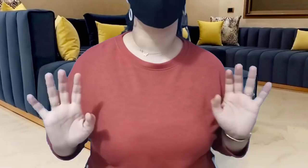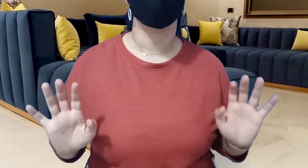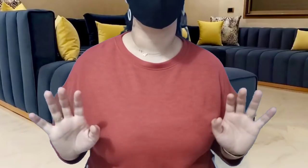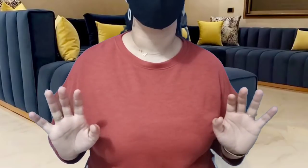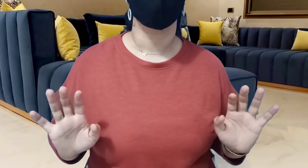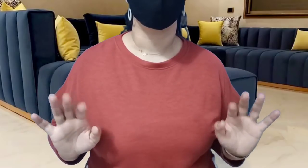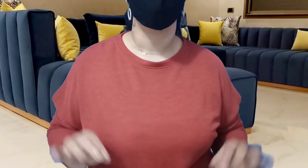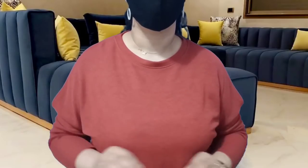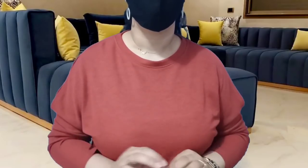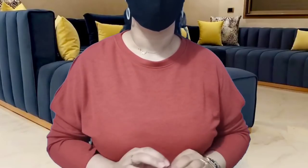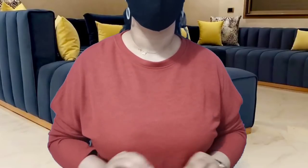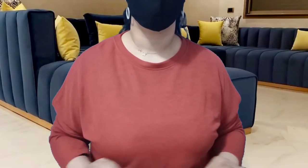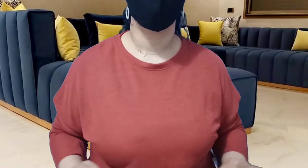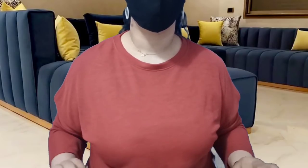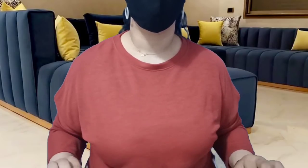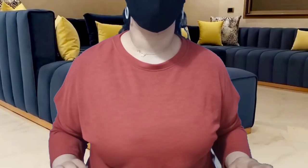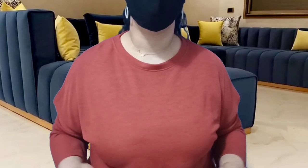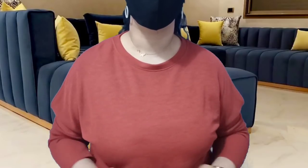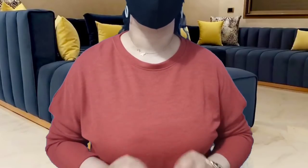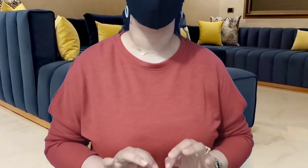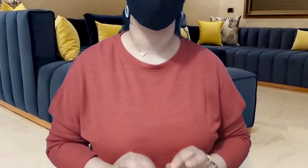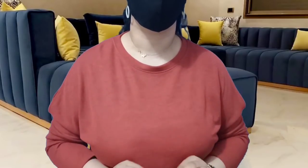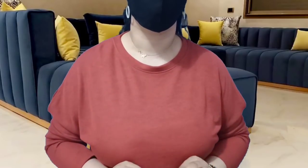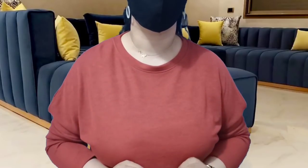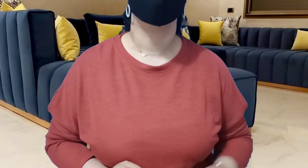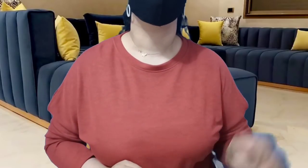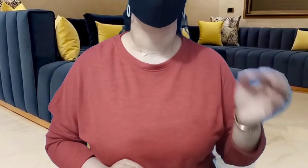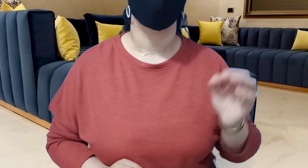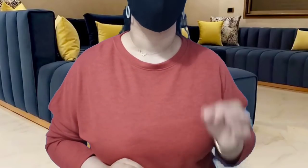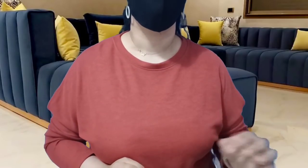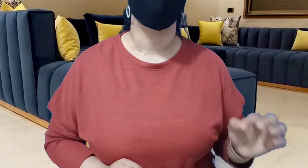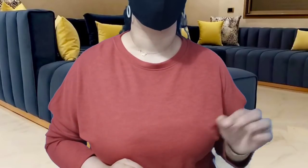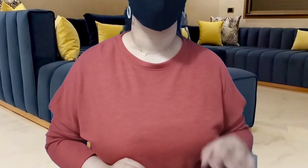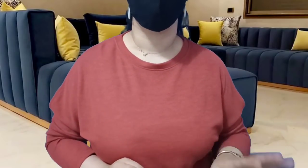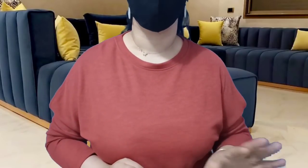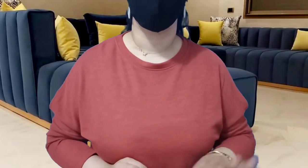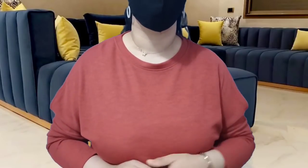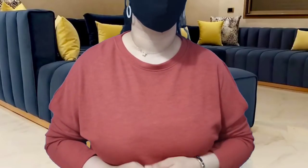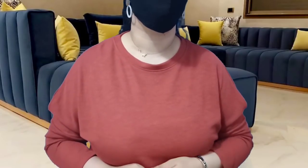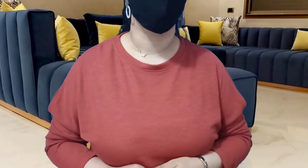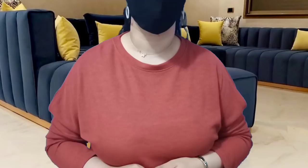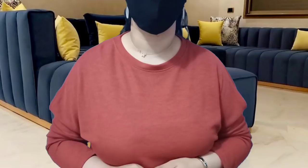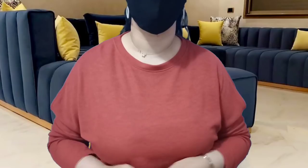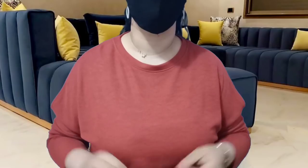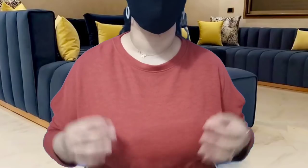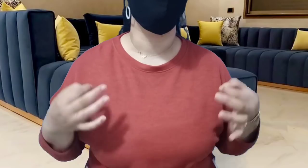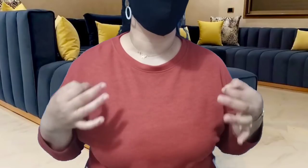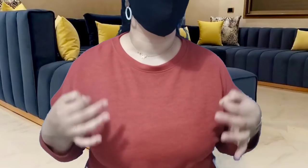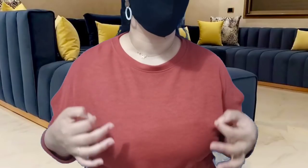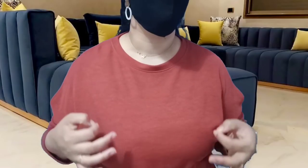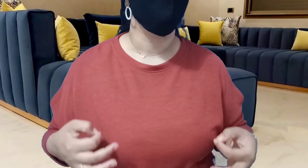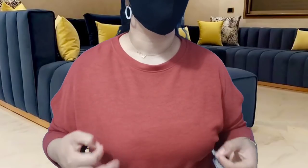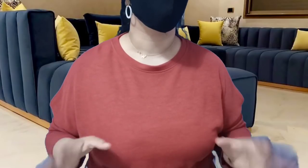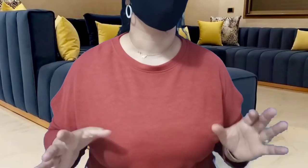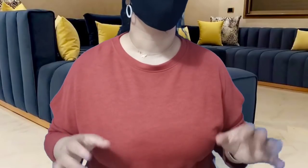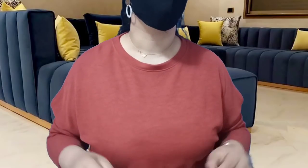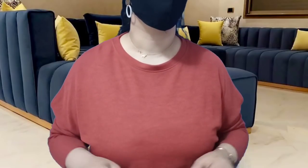لأنه برقها في قضية المعنديس لو تنادم معه الحال وبغي نفق لي هاد الخطة